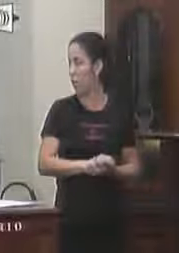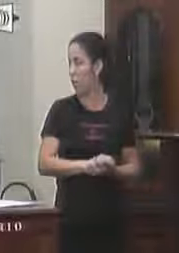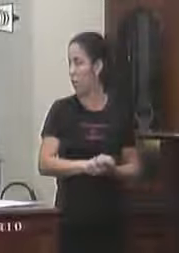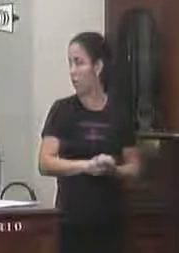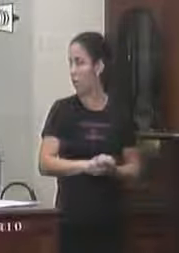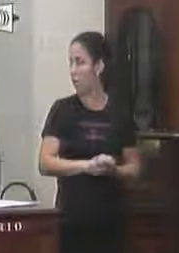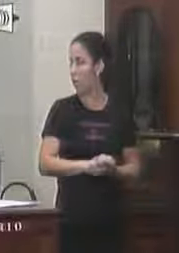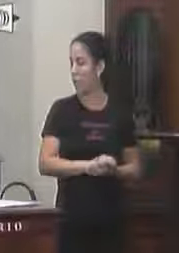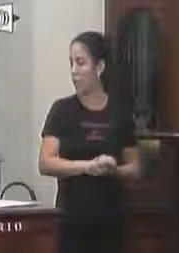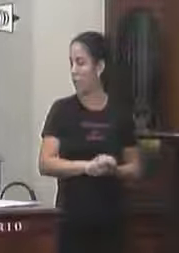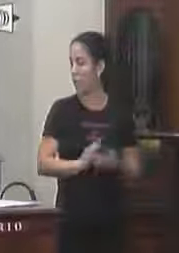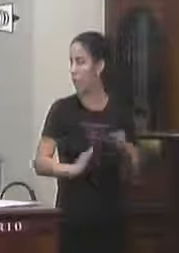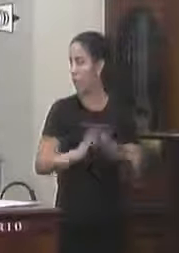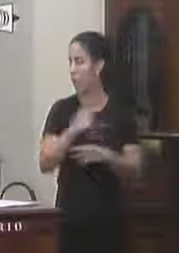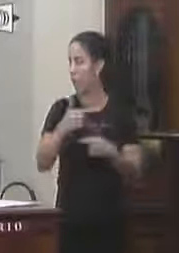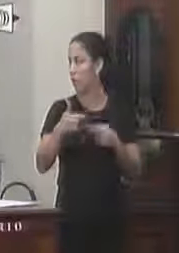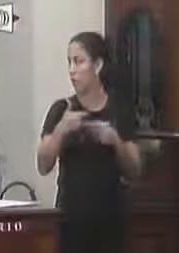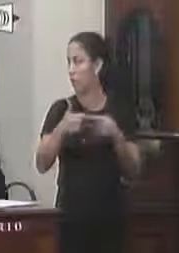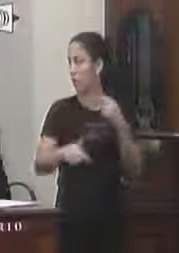querer discutir aprovado